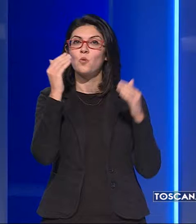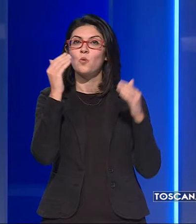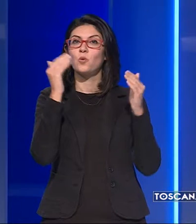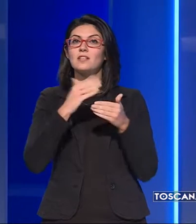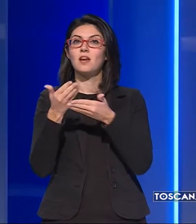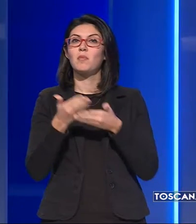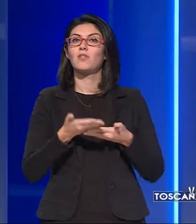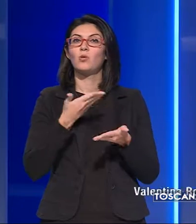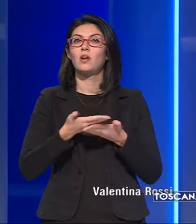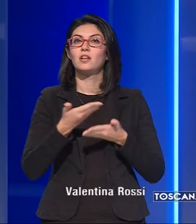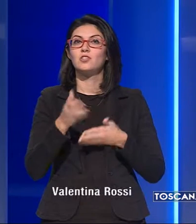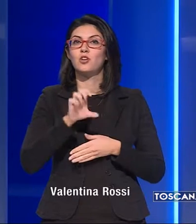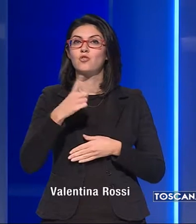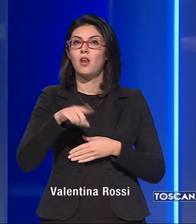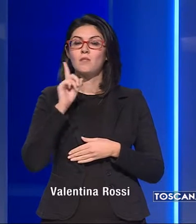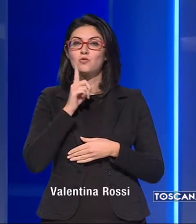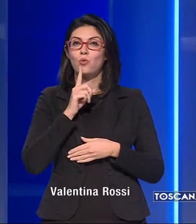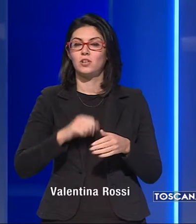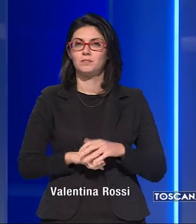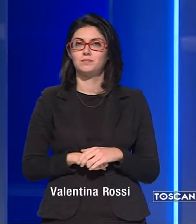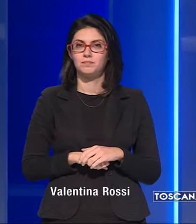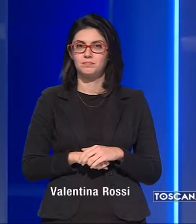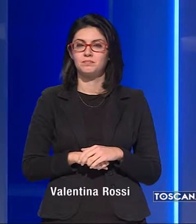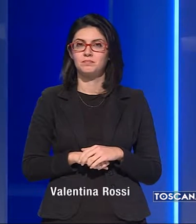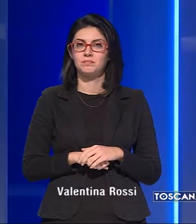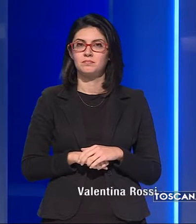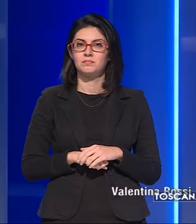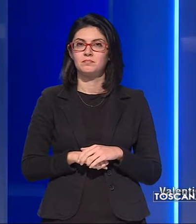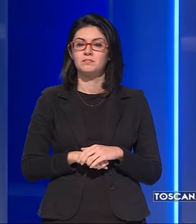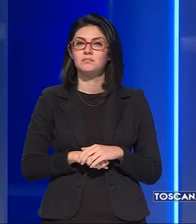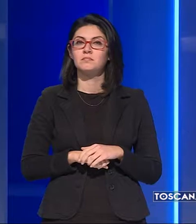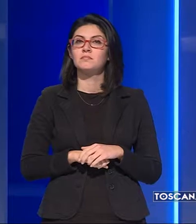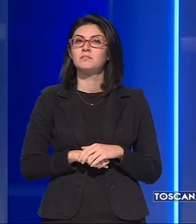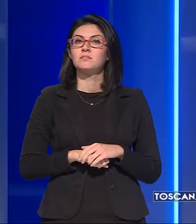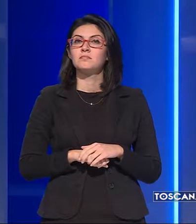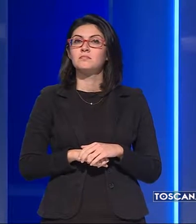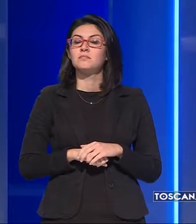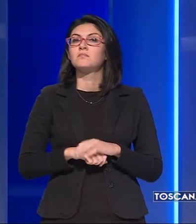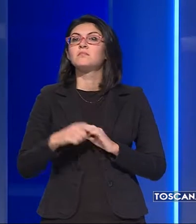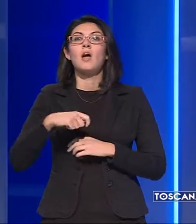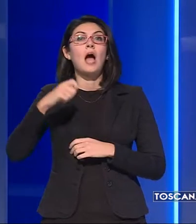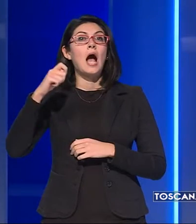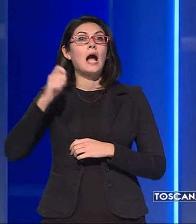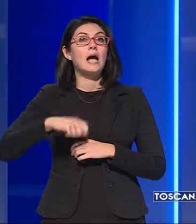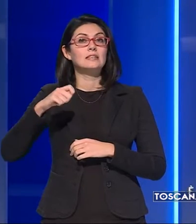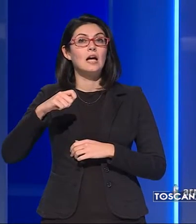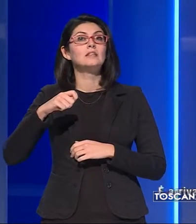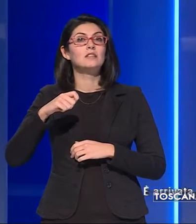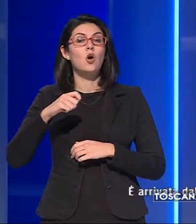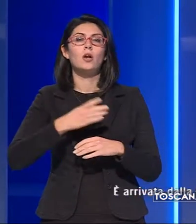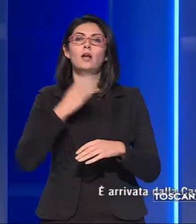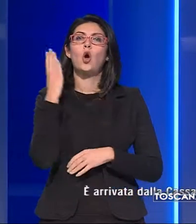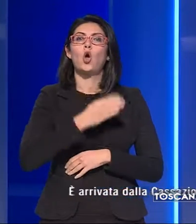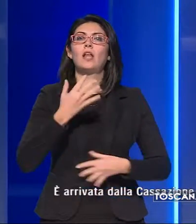Buonasera, benvenuti al Tg regionale per sordi. È arrivata dalla Cassazione la condanna